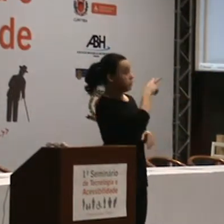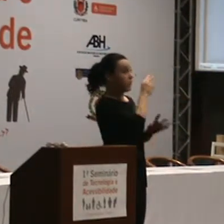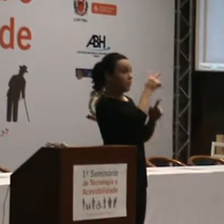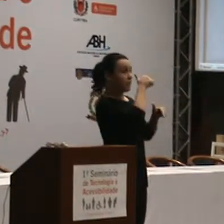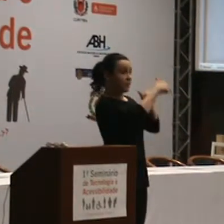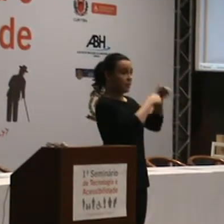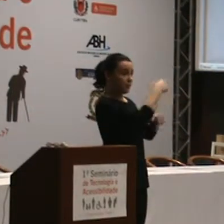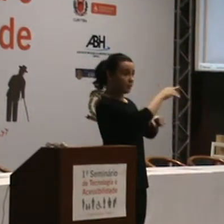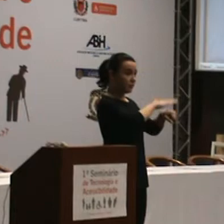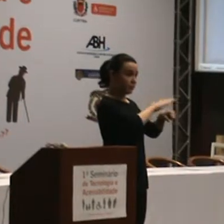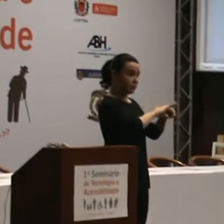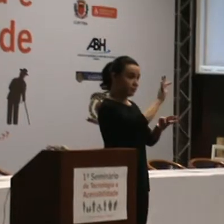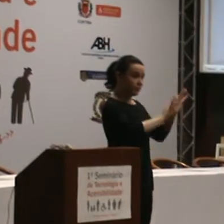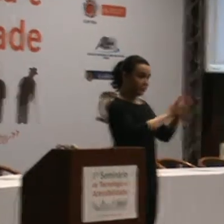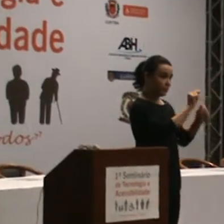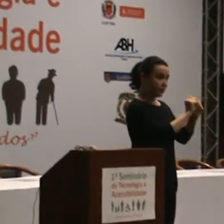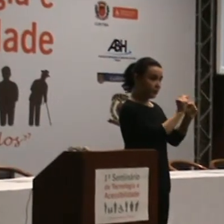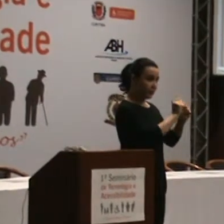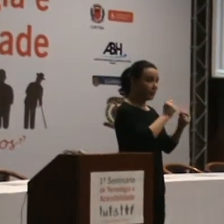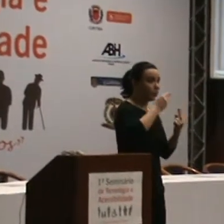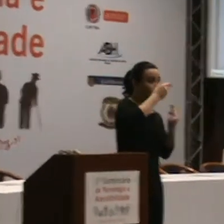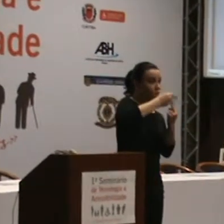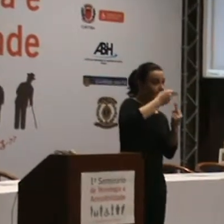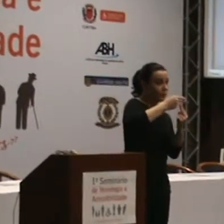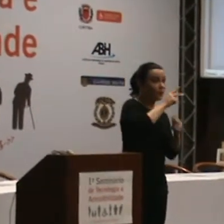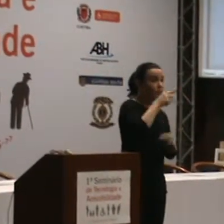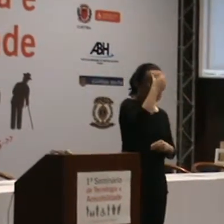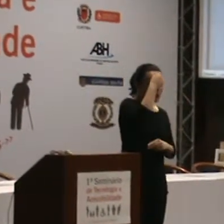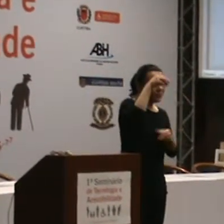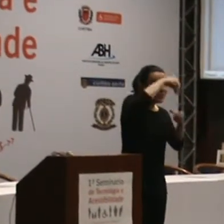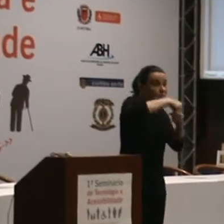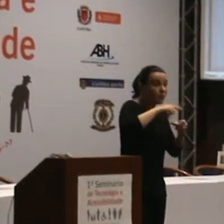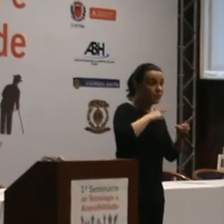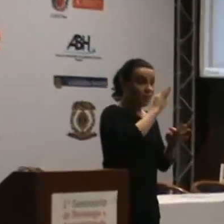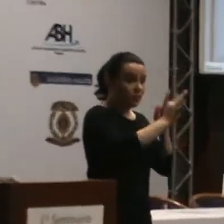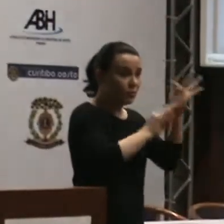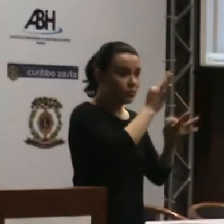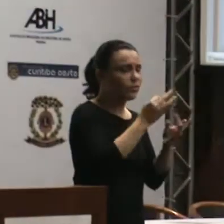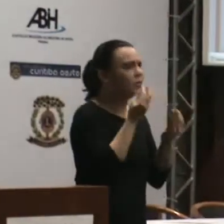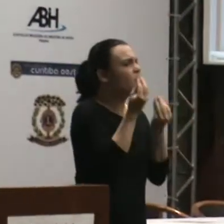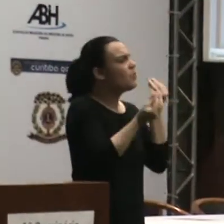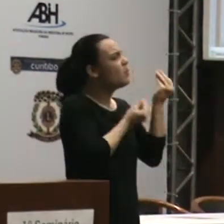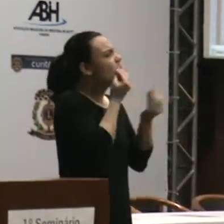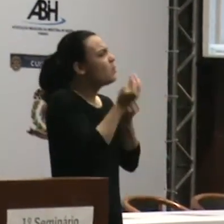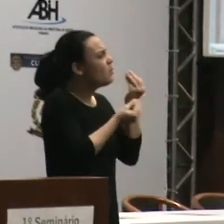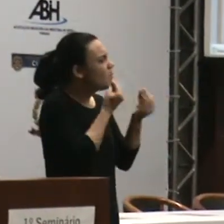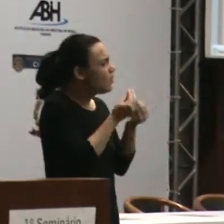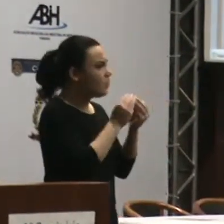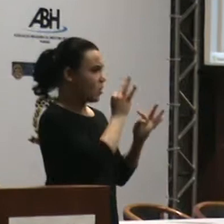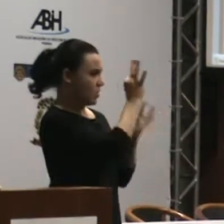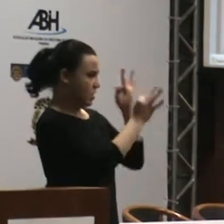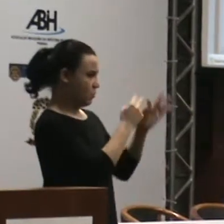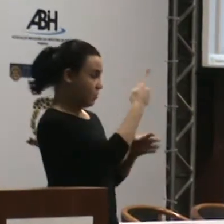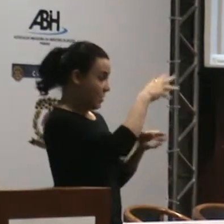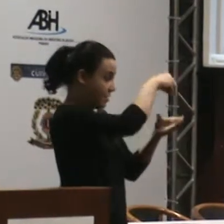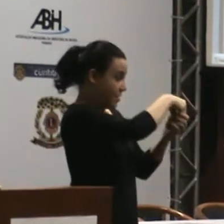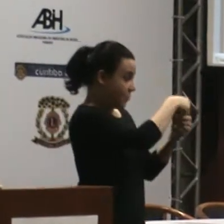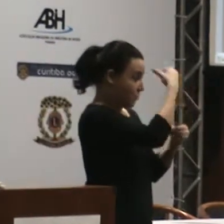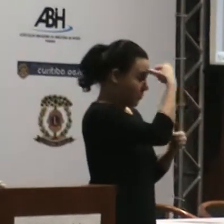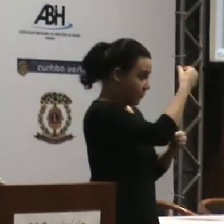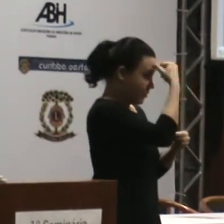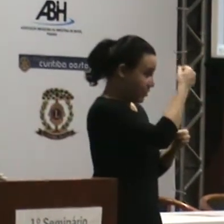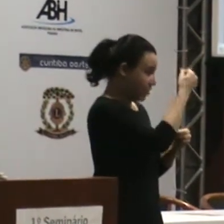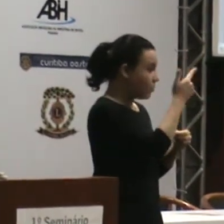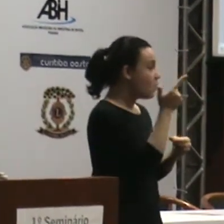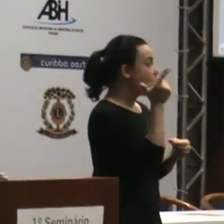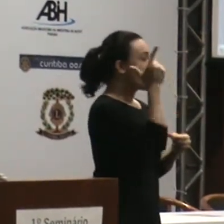tecnologia que está na mão da universidade. Como é que eu faço para essa tecnologia chegar no